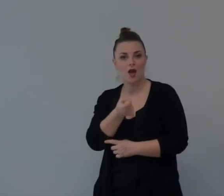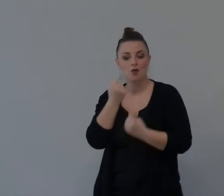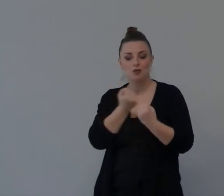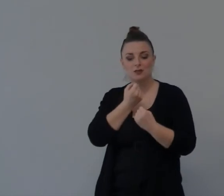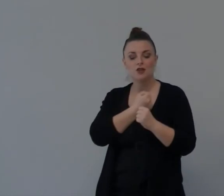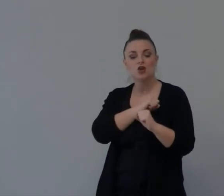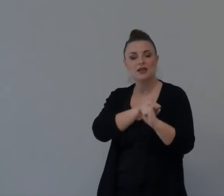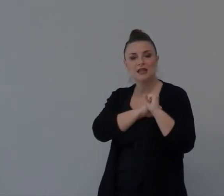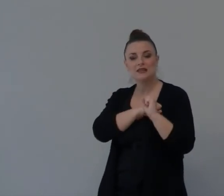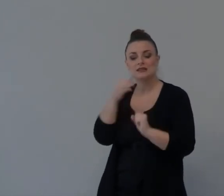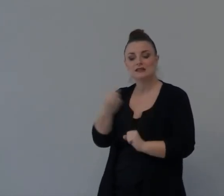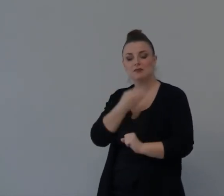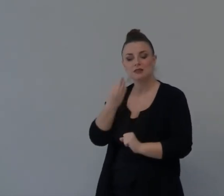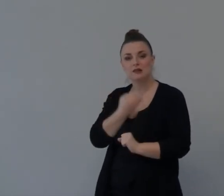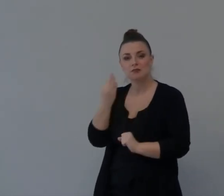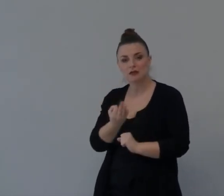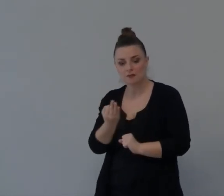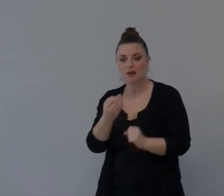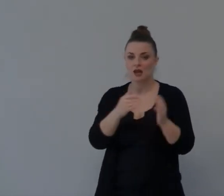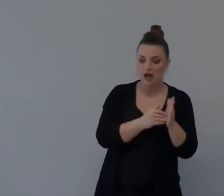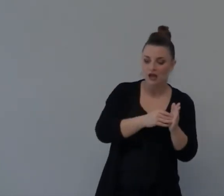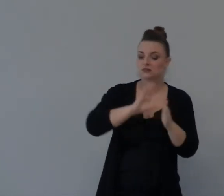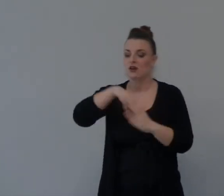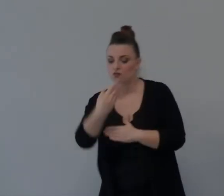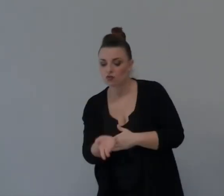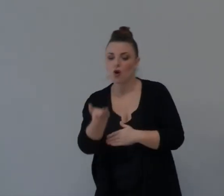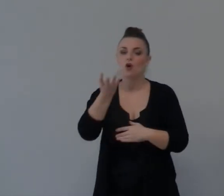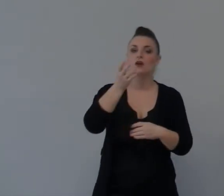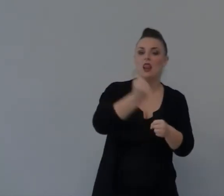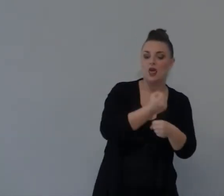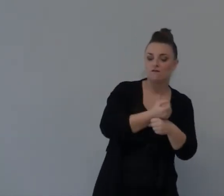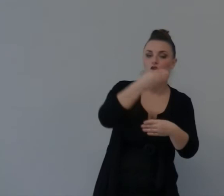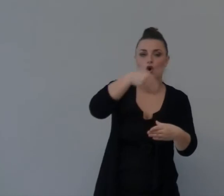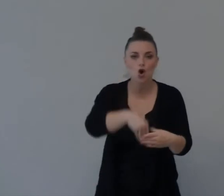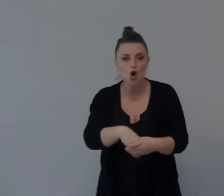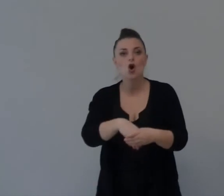Loro Posto Di Lavoro Sicuri Che Dio Avrebbe Trovato Tutto